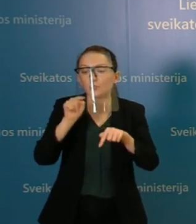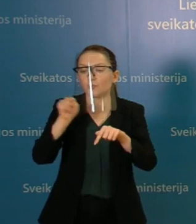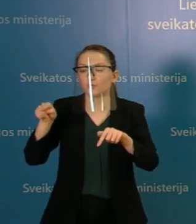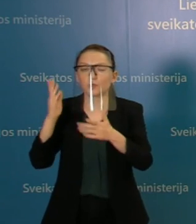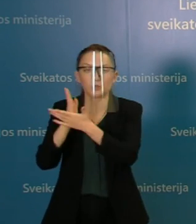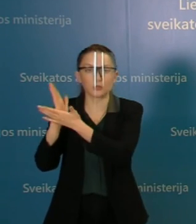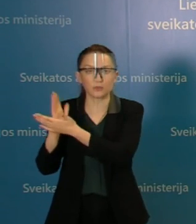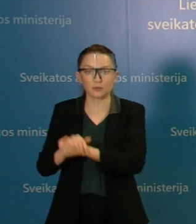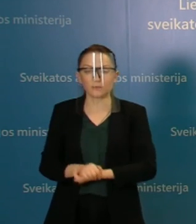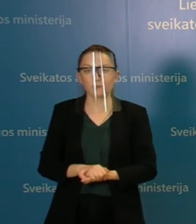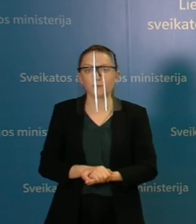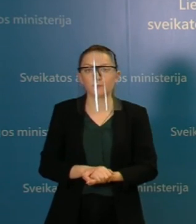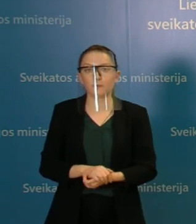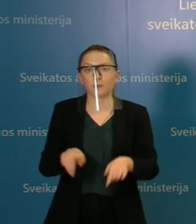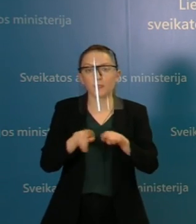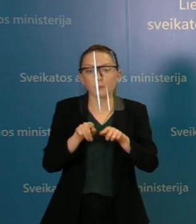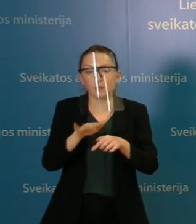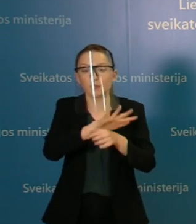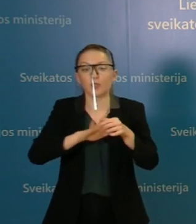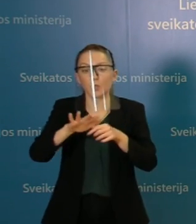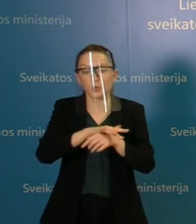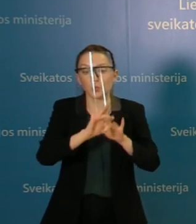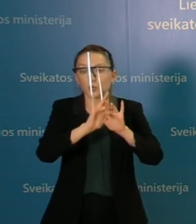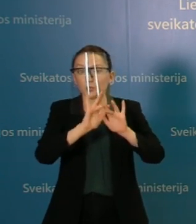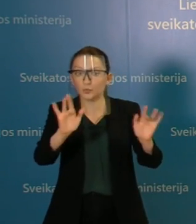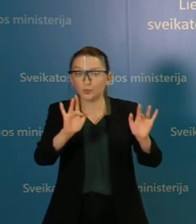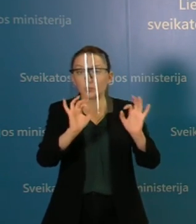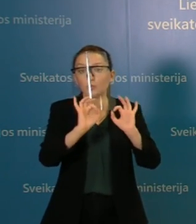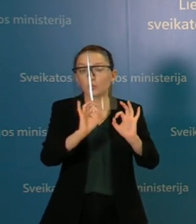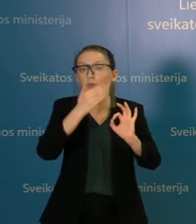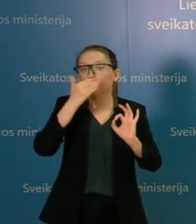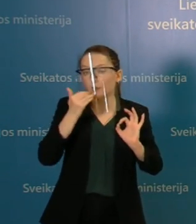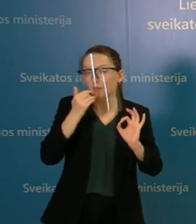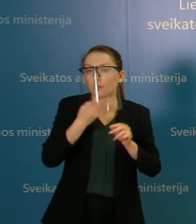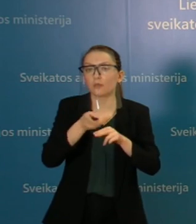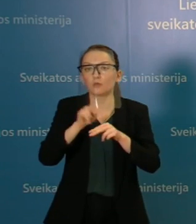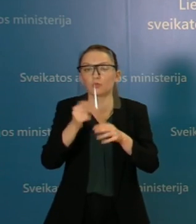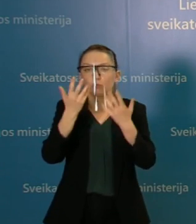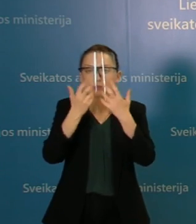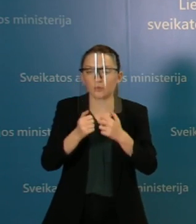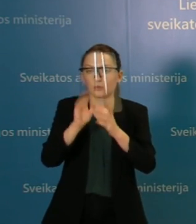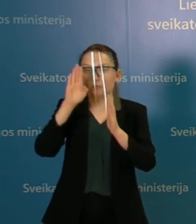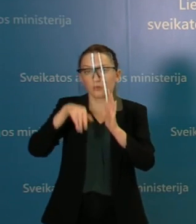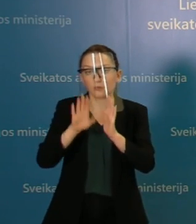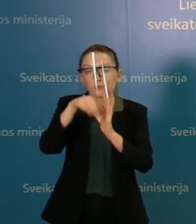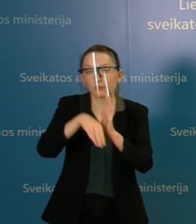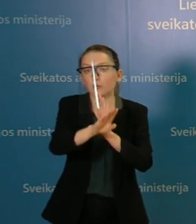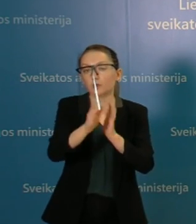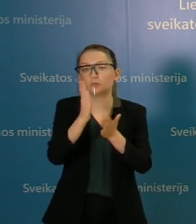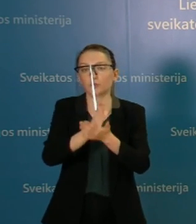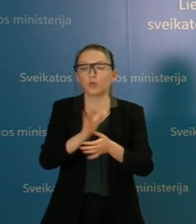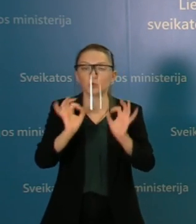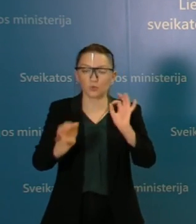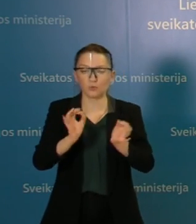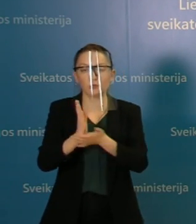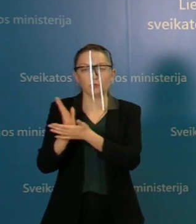registruojama, nebėra ko gero ir teritorijos, kurie nebūtų registruojama, taip kad tas skaičių toksai bangalmas, kaip jūs pastebėjote, jis